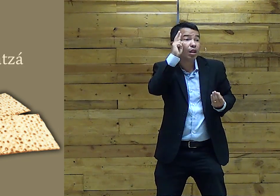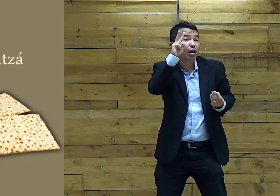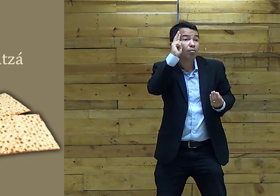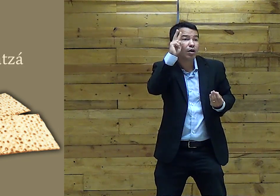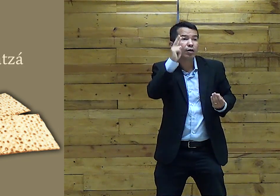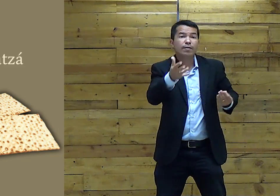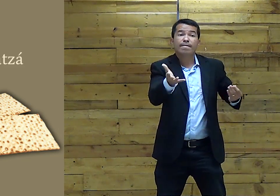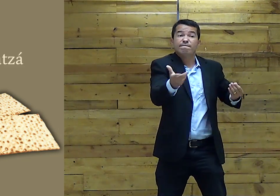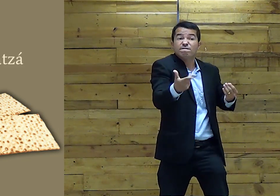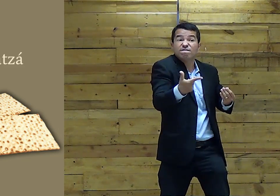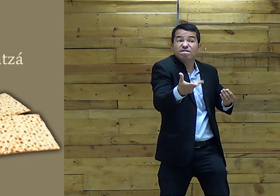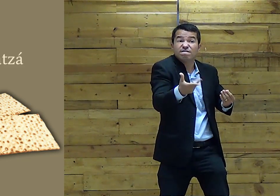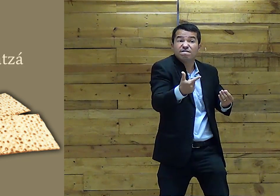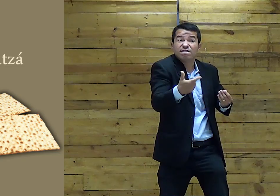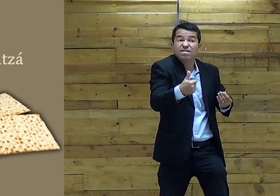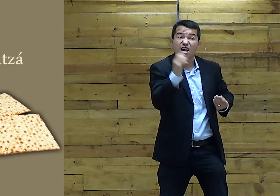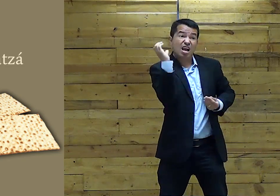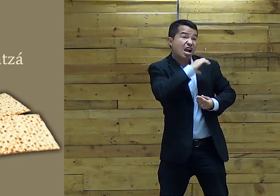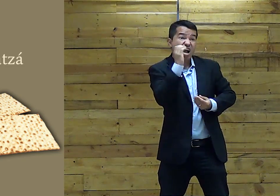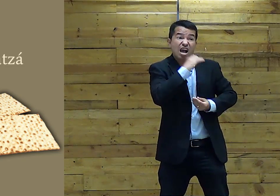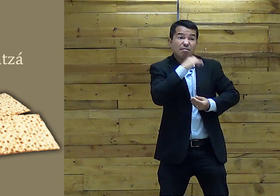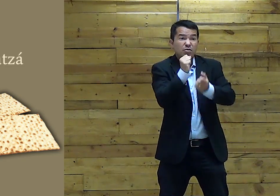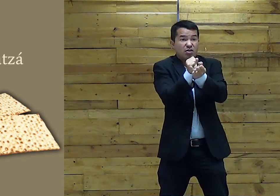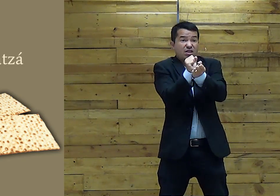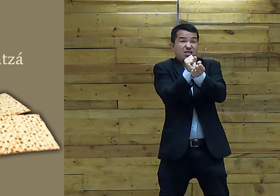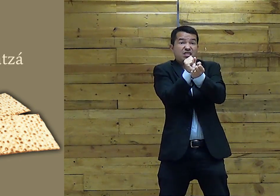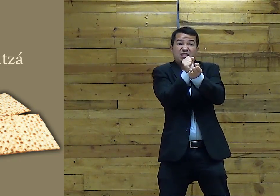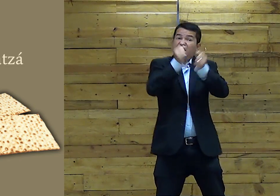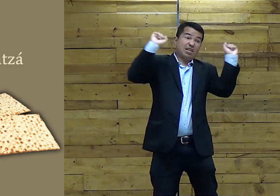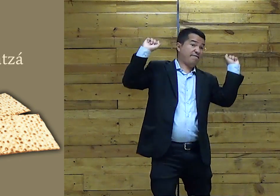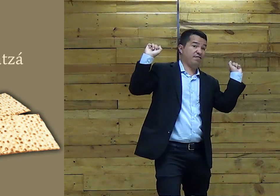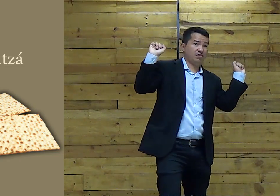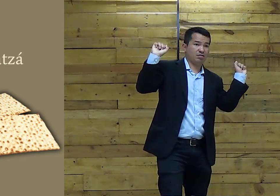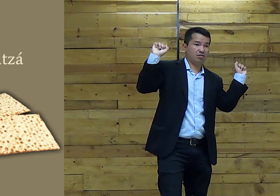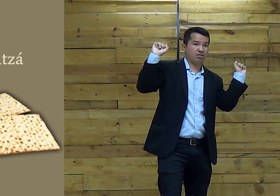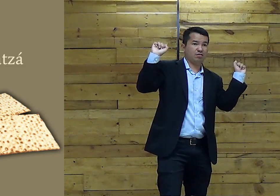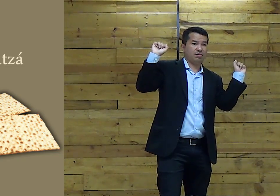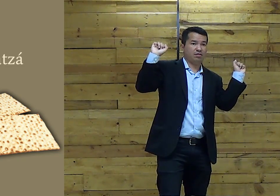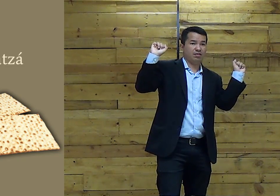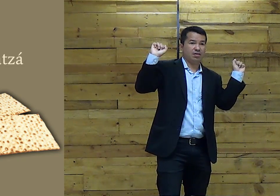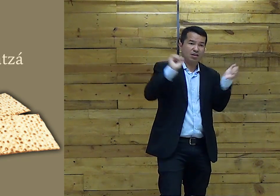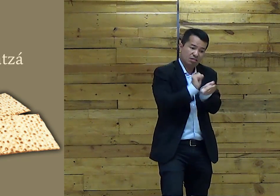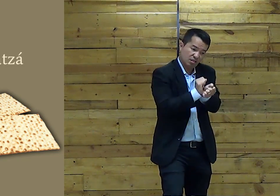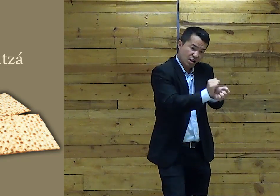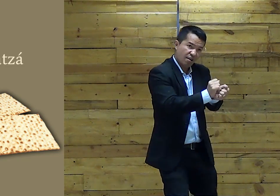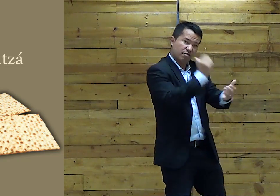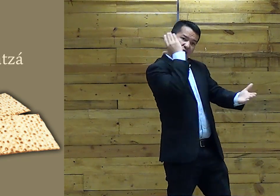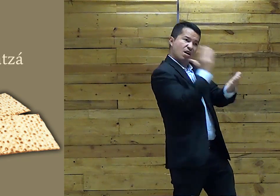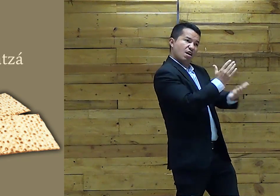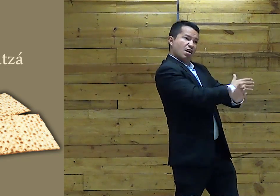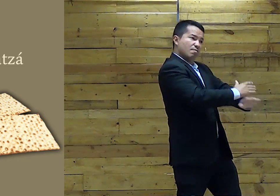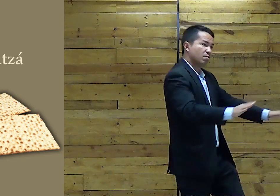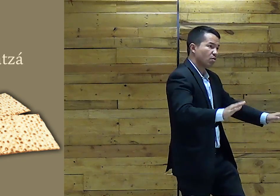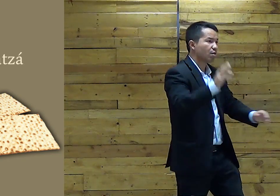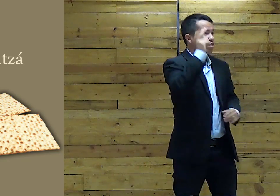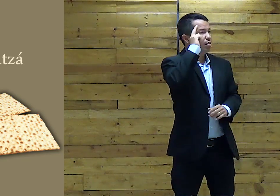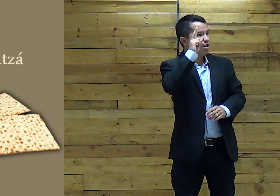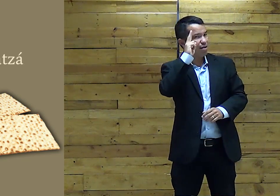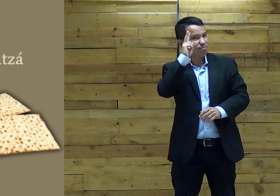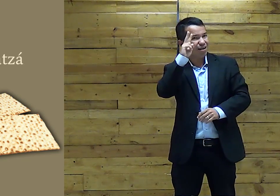E lembra A pressa Porque Eram escravos Esse pão Lembra A pressa